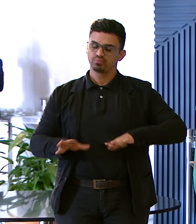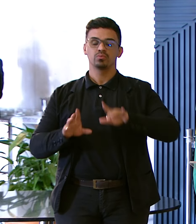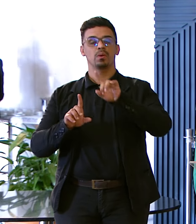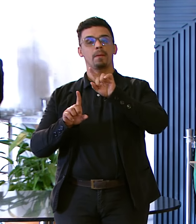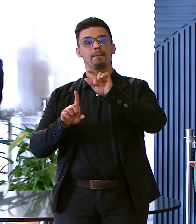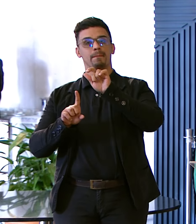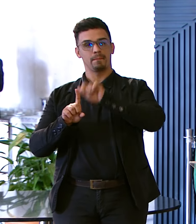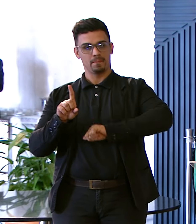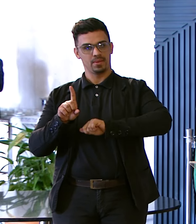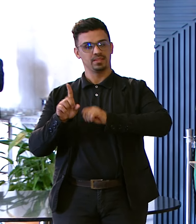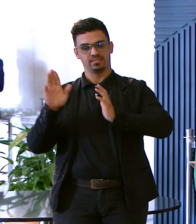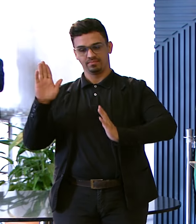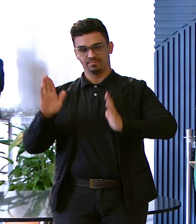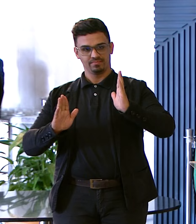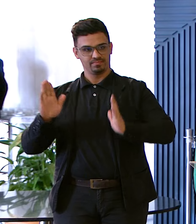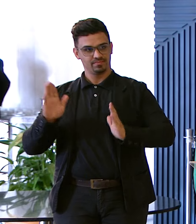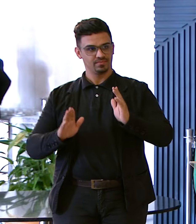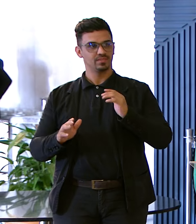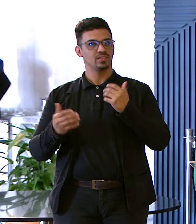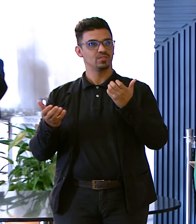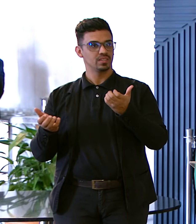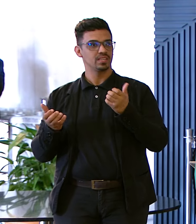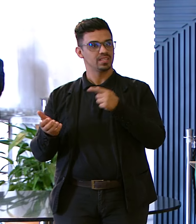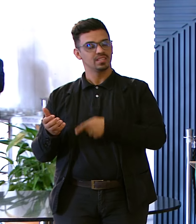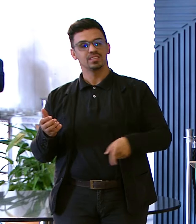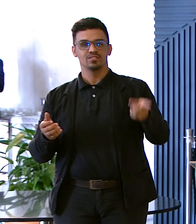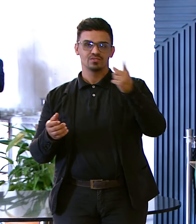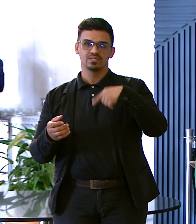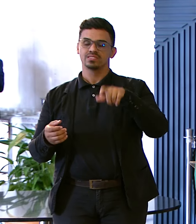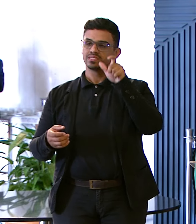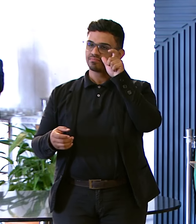Eu gostaria Que que vocês Que pudessem Que